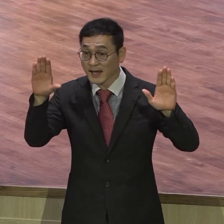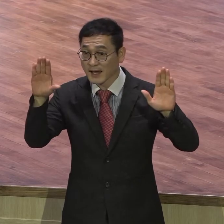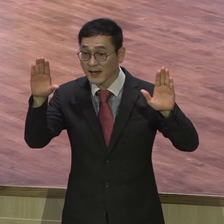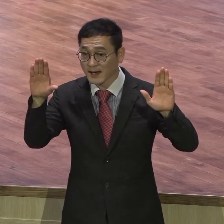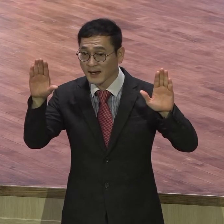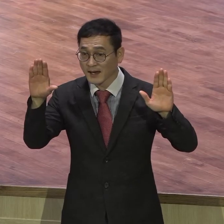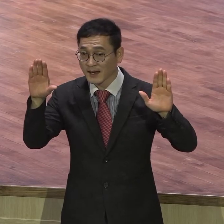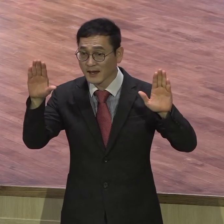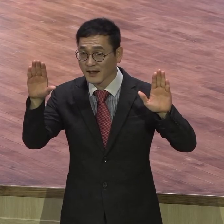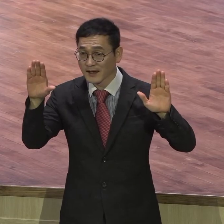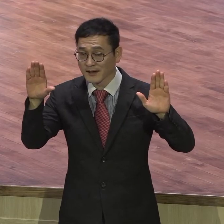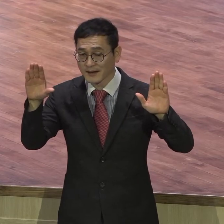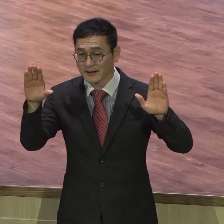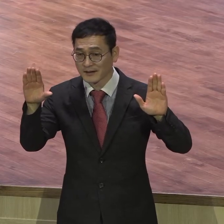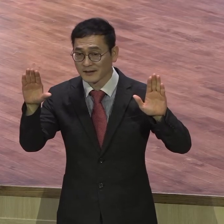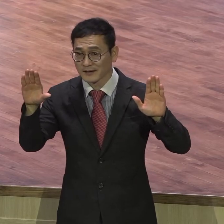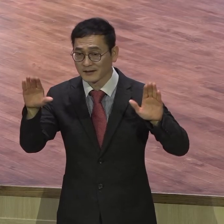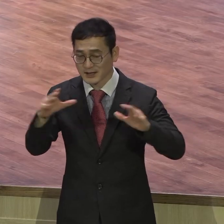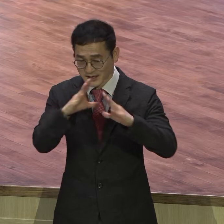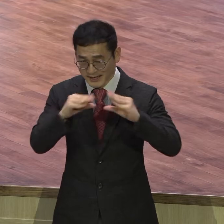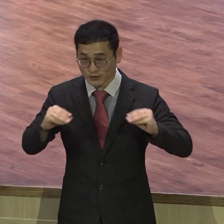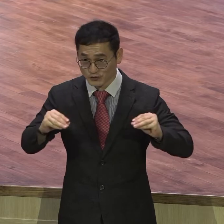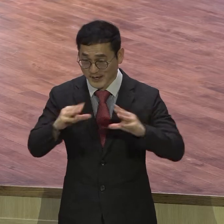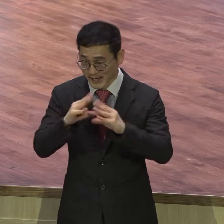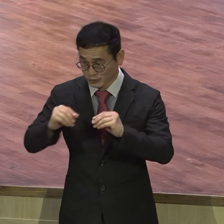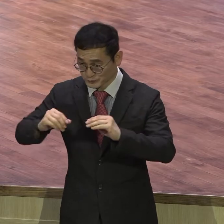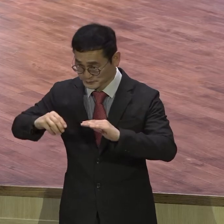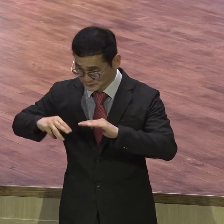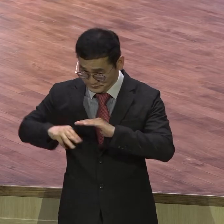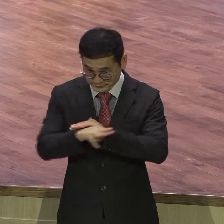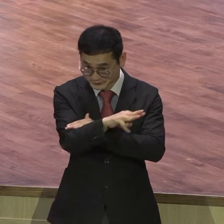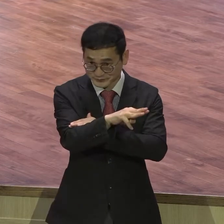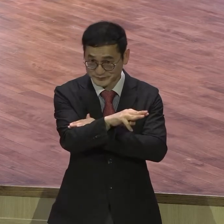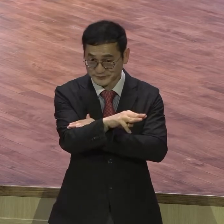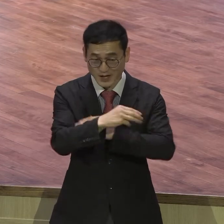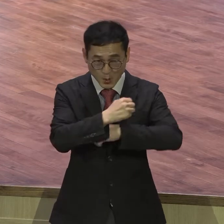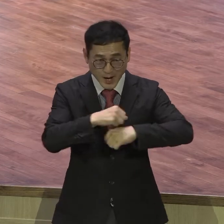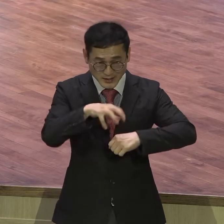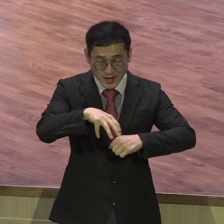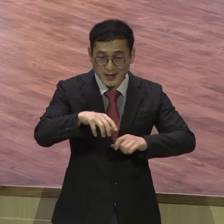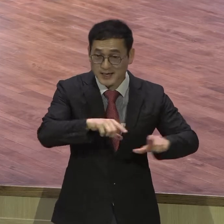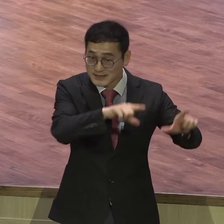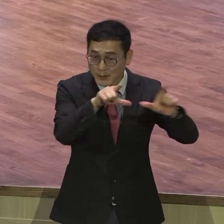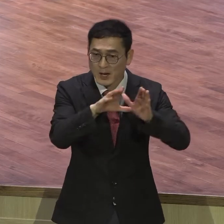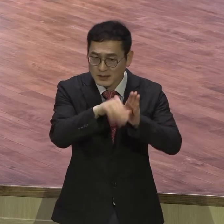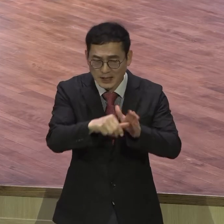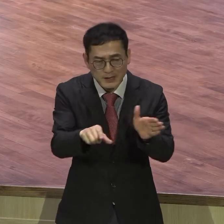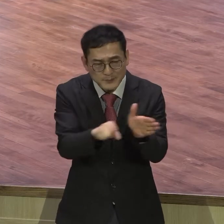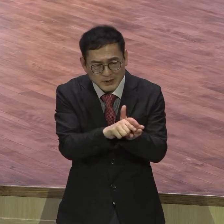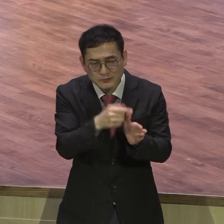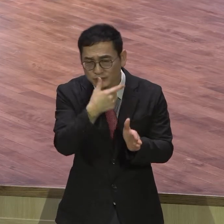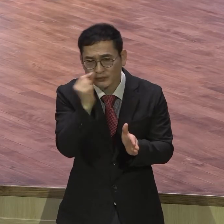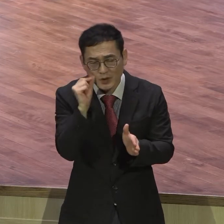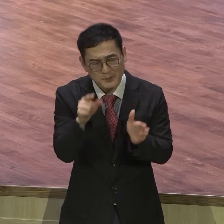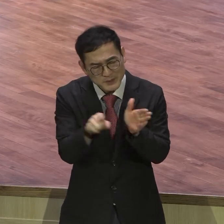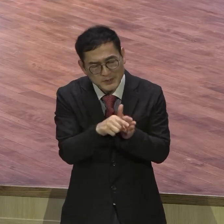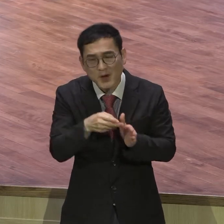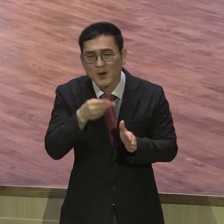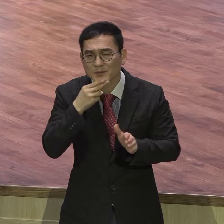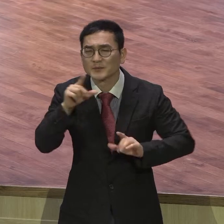결과가 얼마나 엄청나게 컸지 이 한 구절에 여기에서 다 말하고 있어요. 여기서 호랩산은